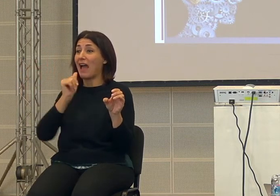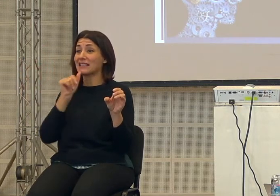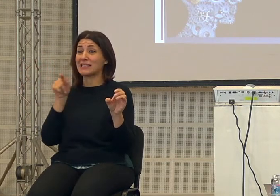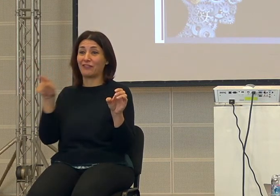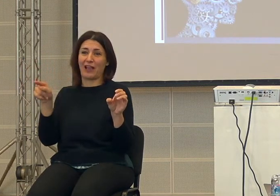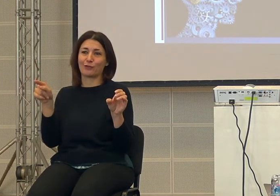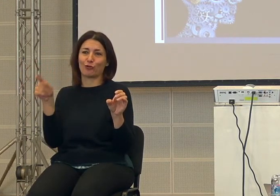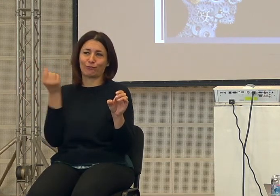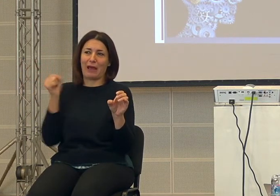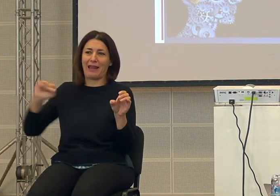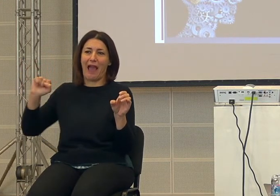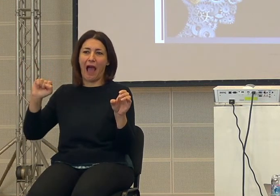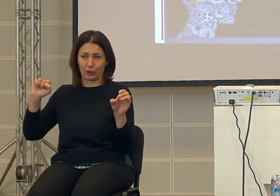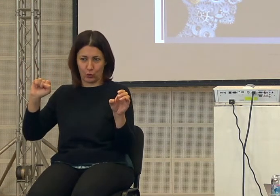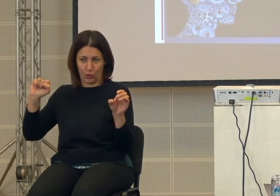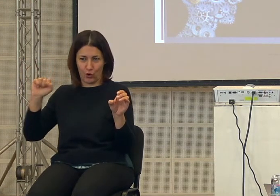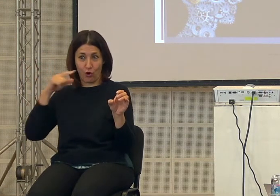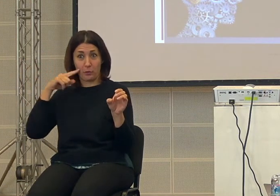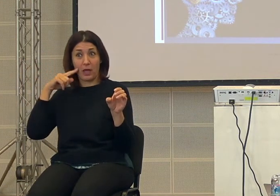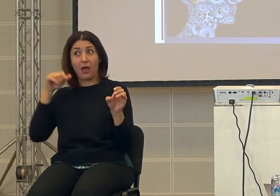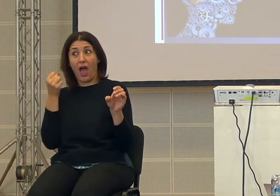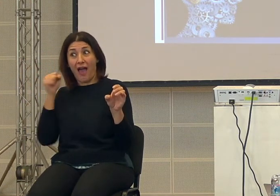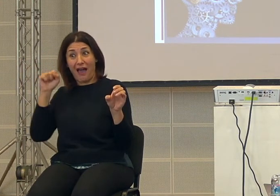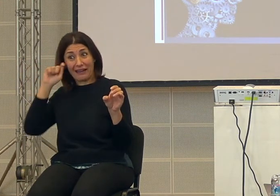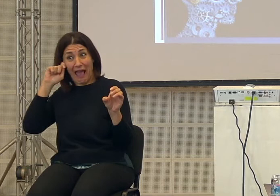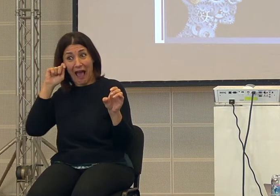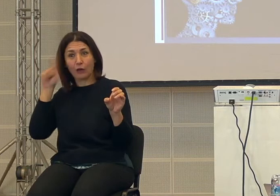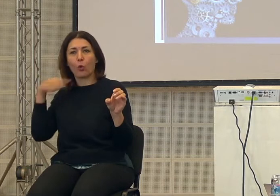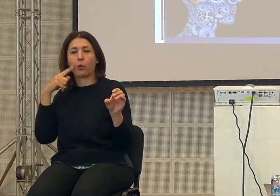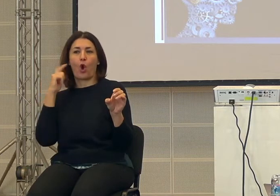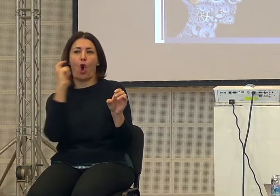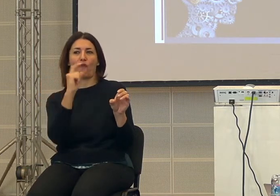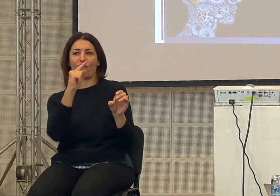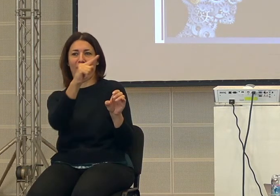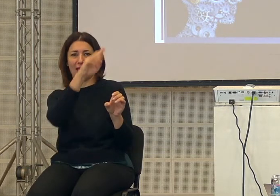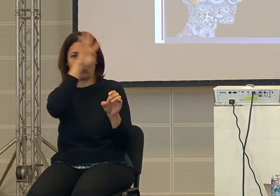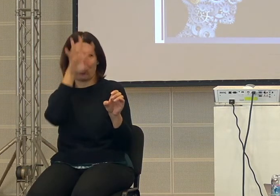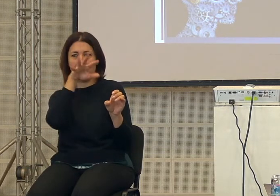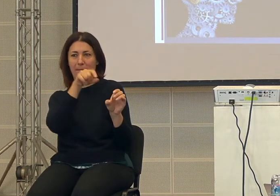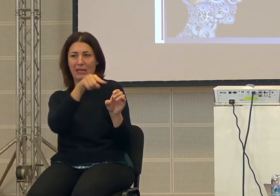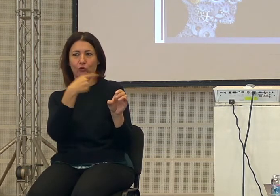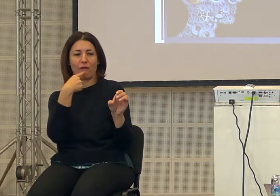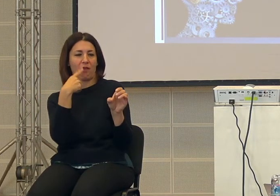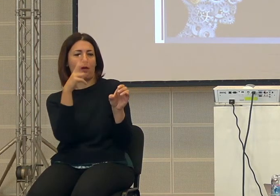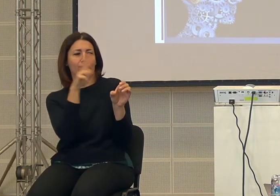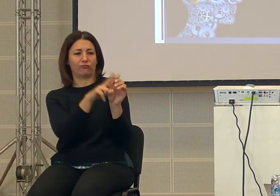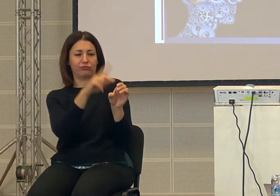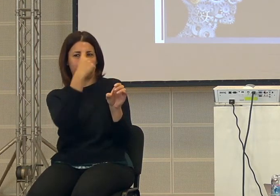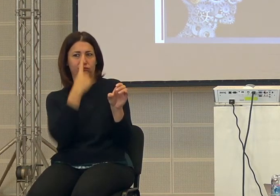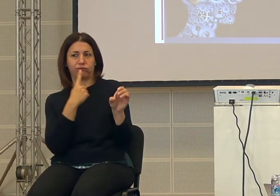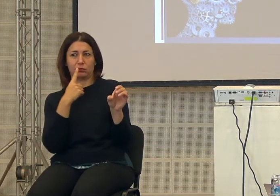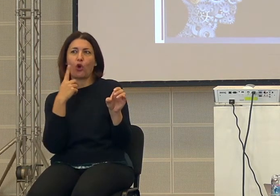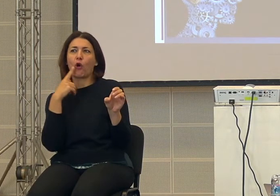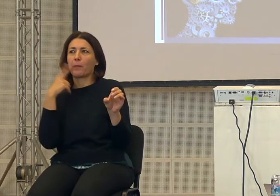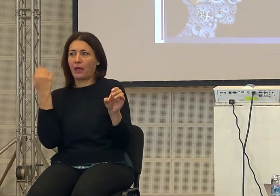limato la moneta ha offeso l'autorità l'imperatore che ha stabilito che quella moneta deve avere quel peso quindi è un lesa